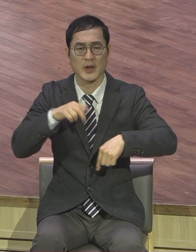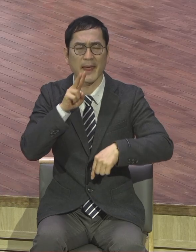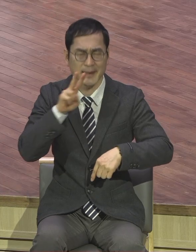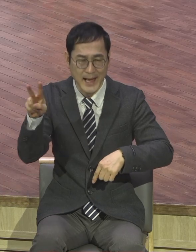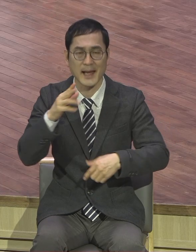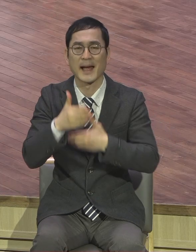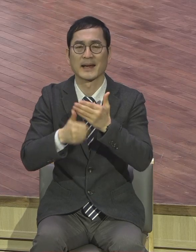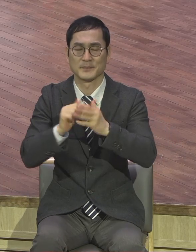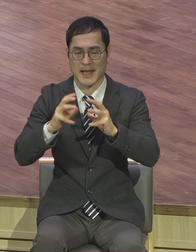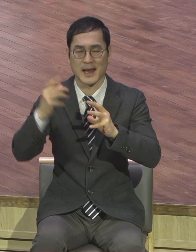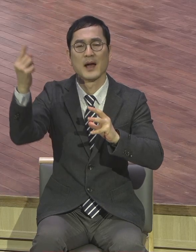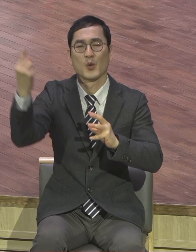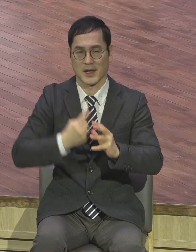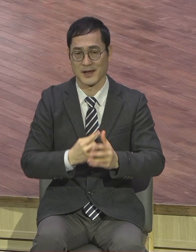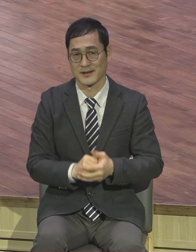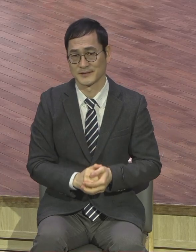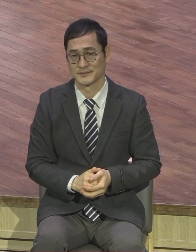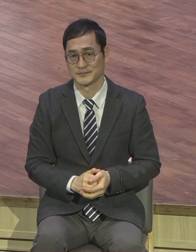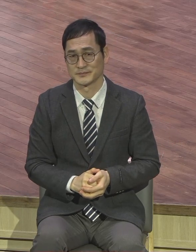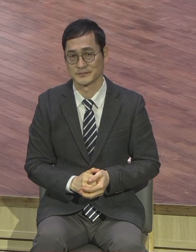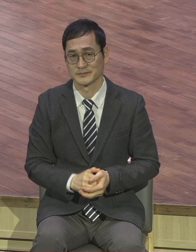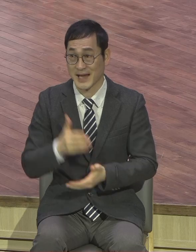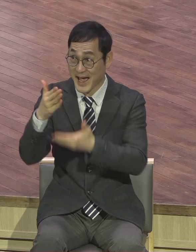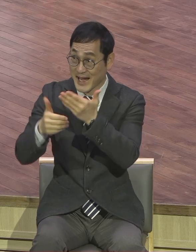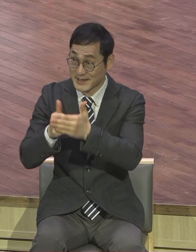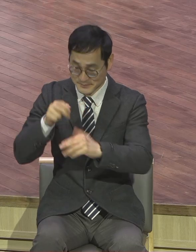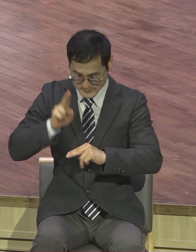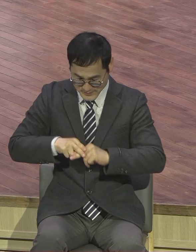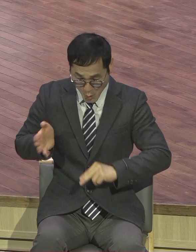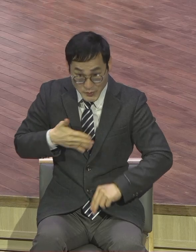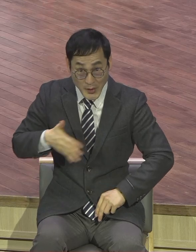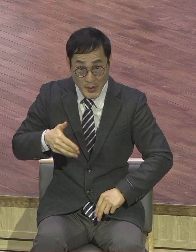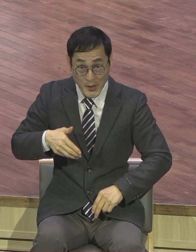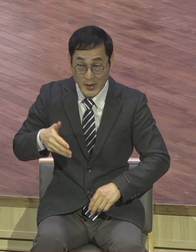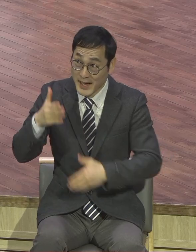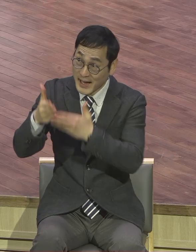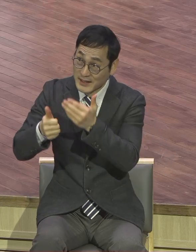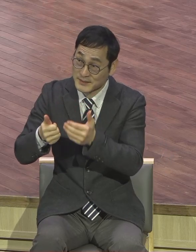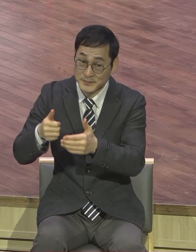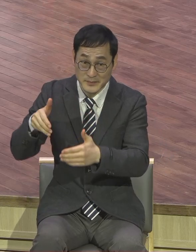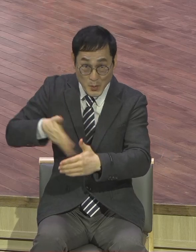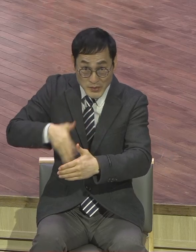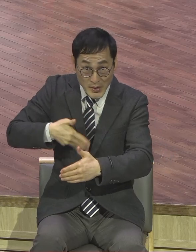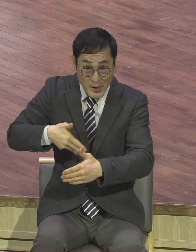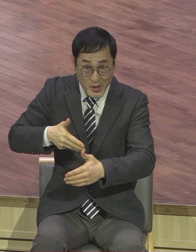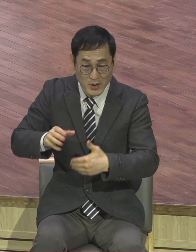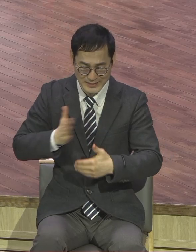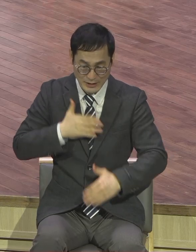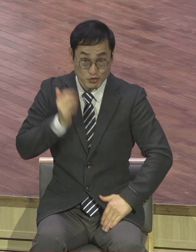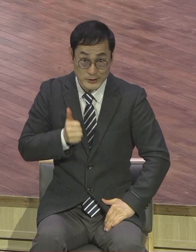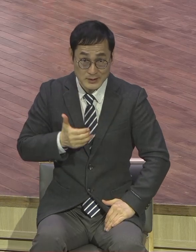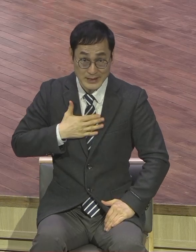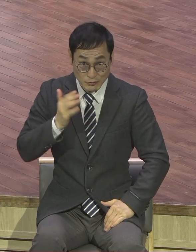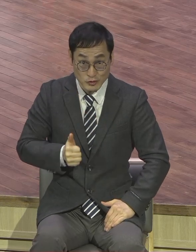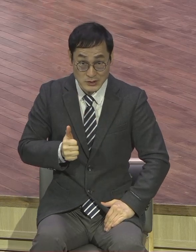없어요. 지옥이지 지옥. 생지옥이지. 맨날 갈등하니까 내가 주인이니까 얼마나 힘들어요 사는 게